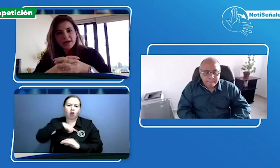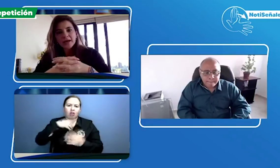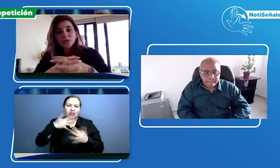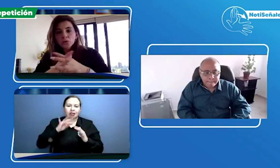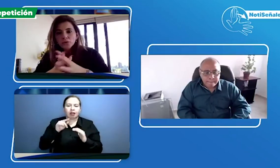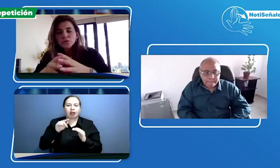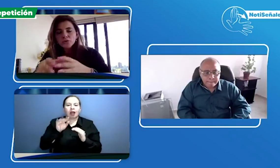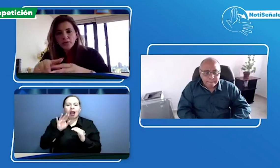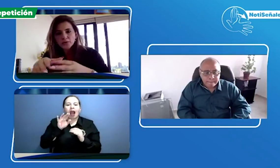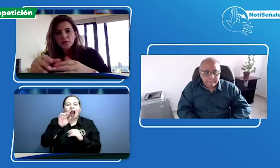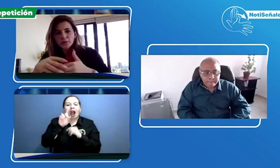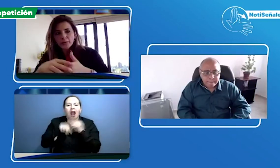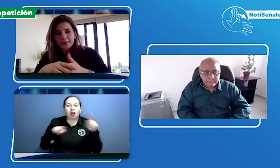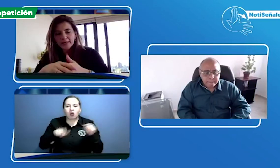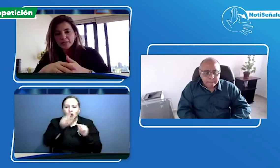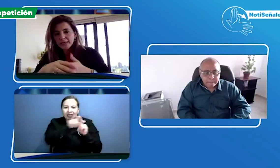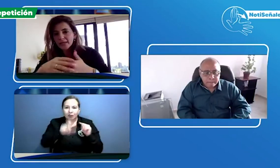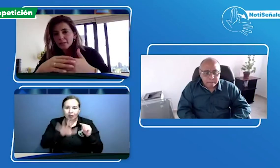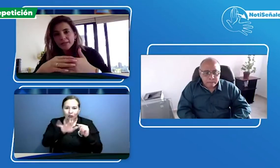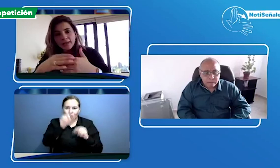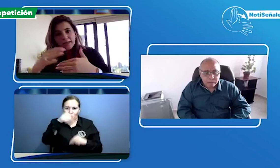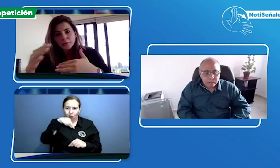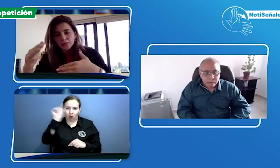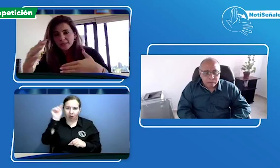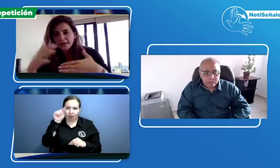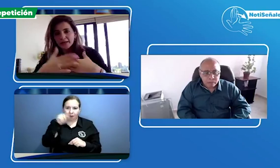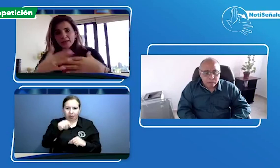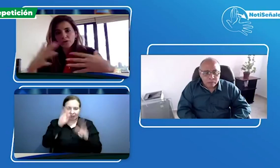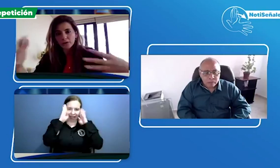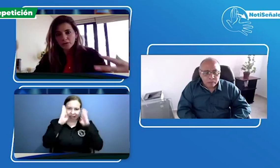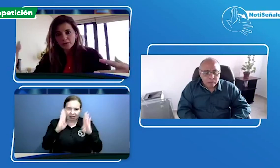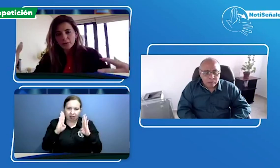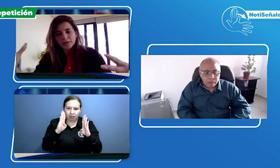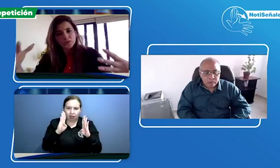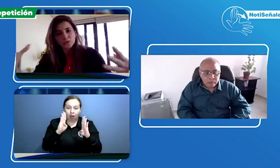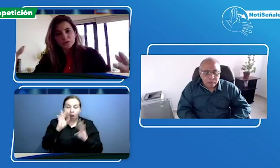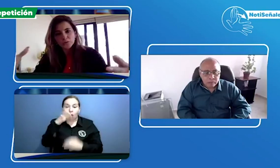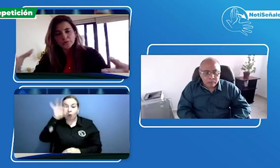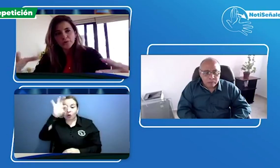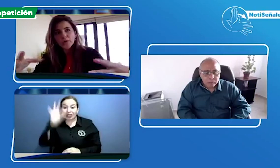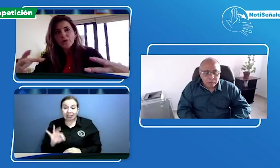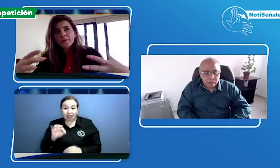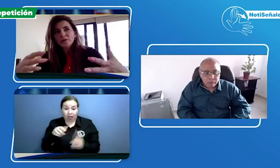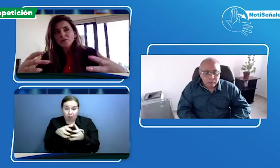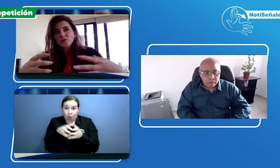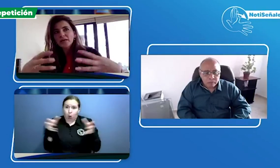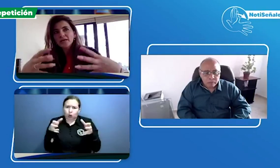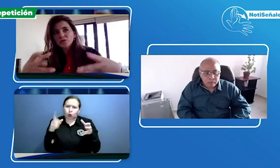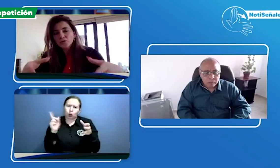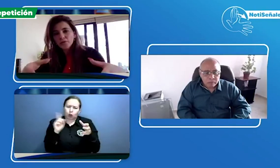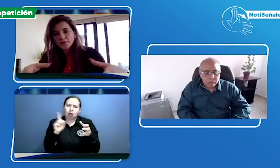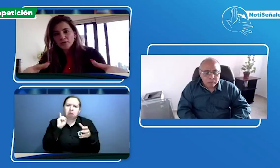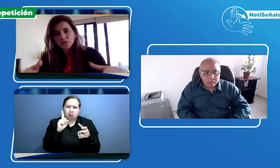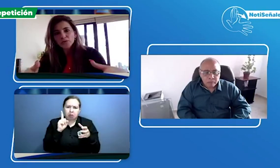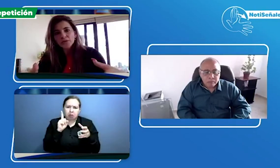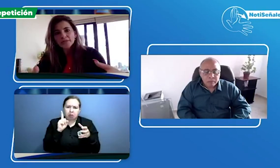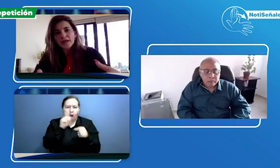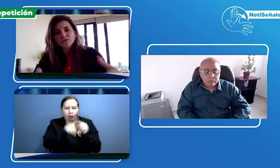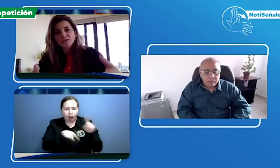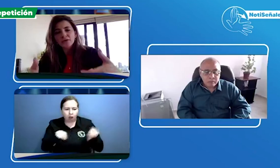algunos usuarios de nueva EPS realmente el porcentaje de toda nuestra población no es mucho pero son estos usuarios que son autorizados dentro de